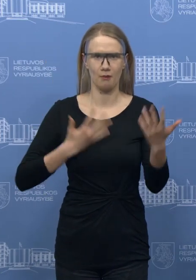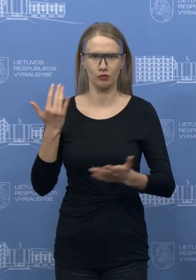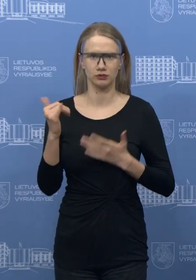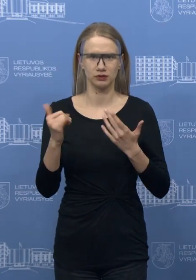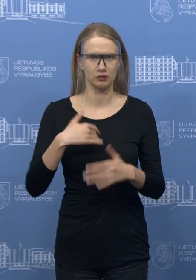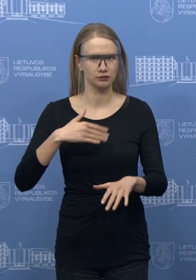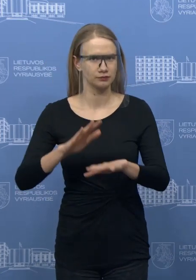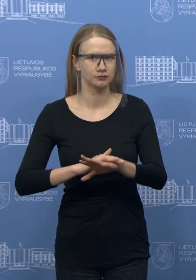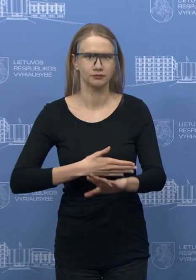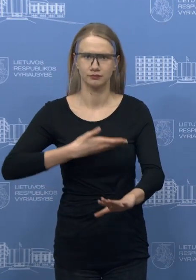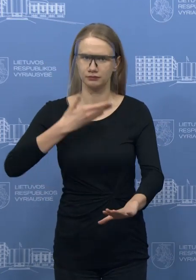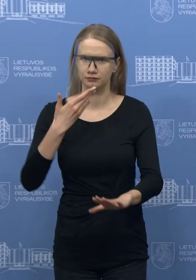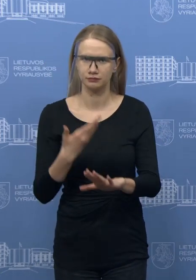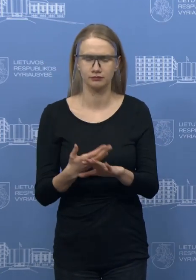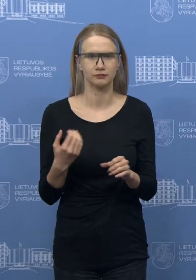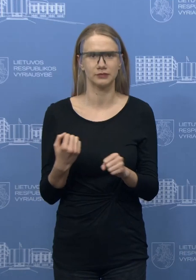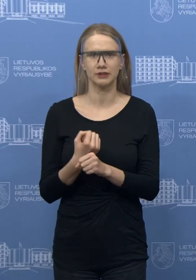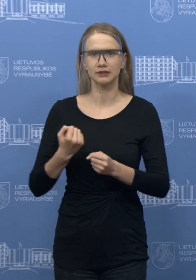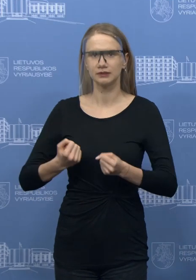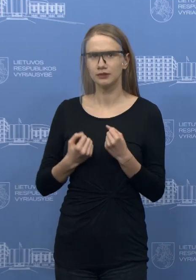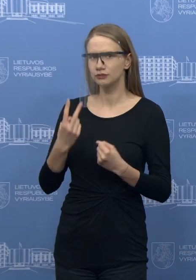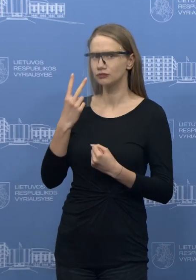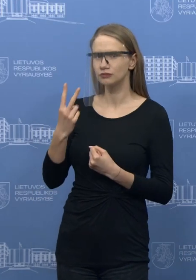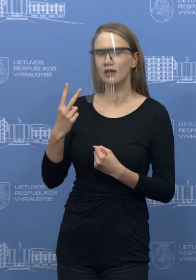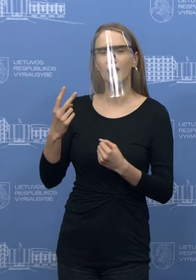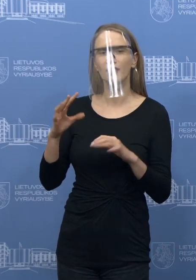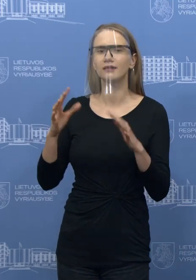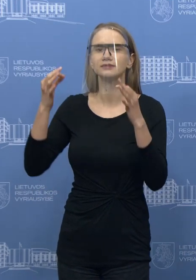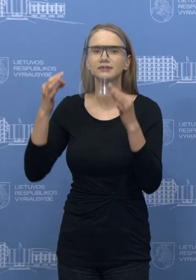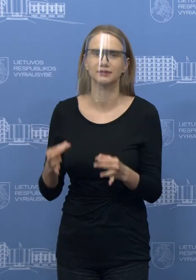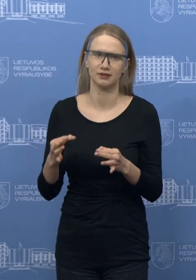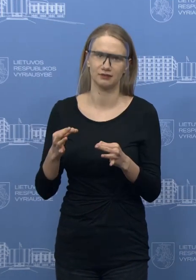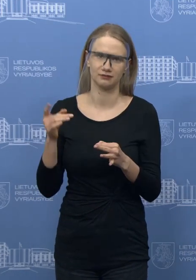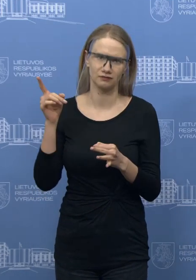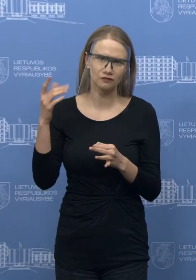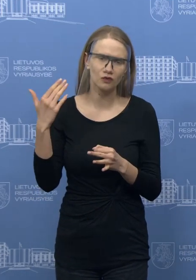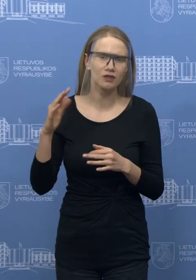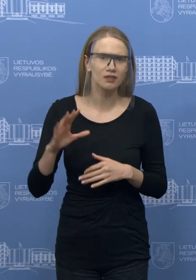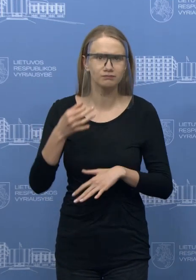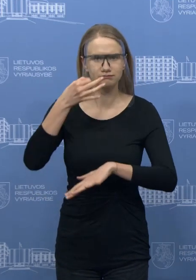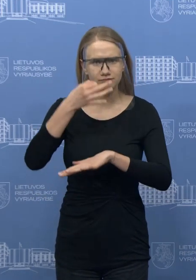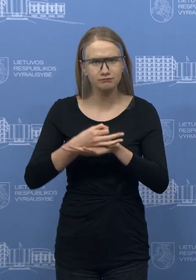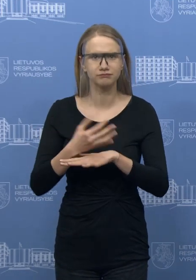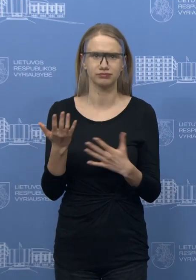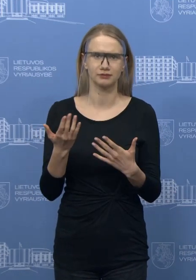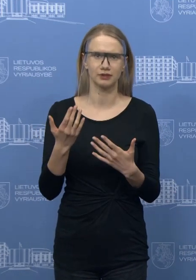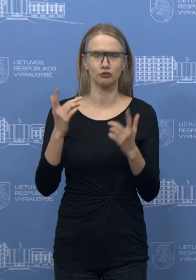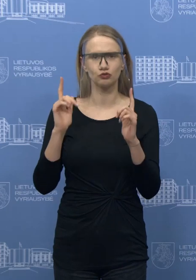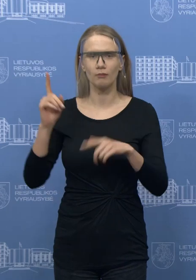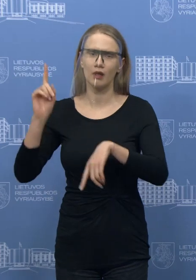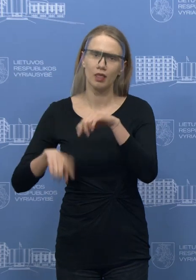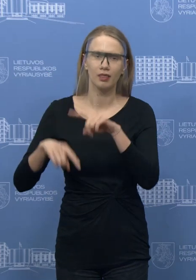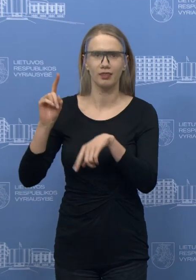dirba. Tikrai reikia žiūrėti atsakingai ir nenorėti pasirodyti galbūt populistiškai